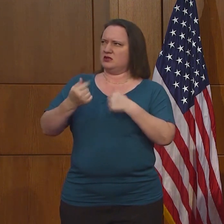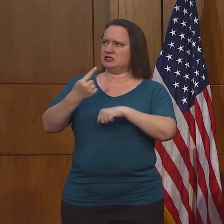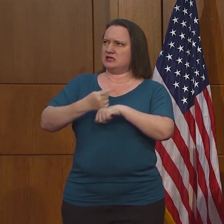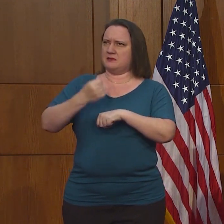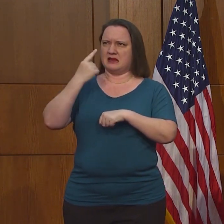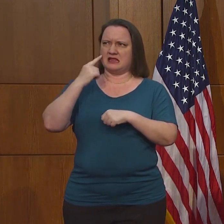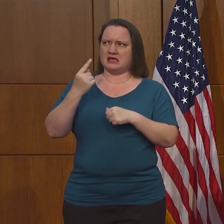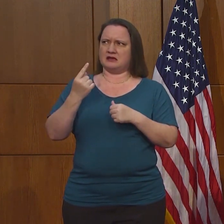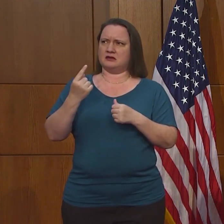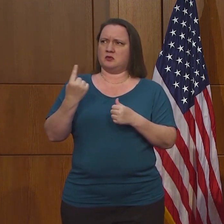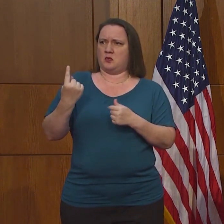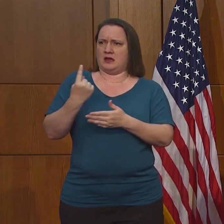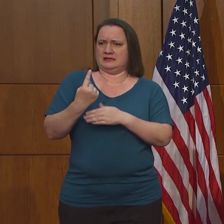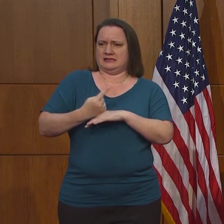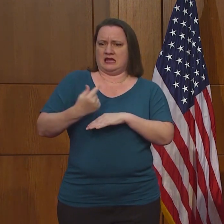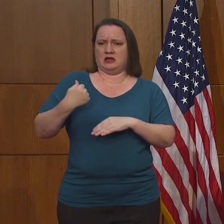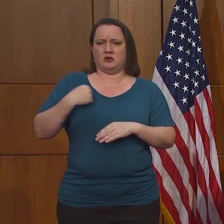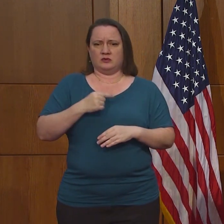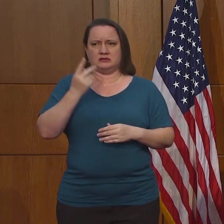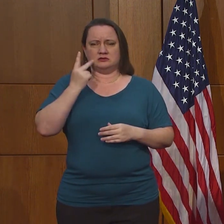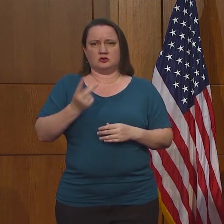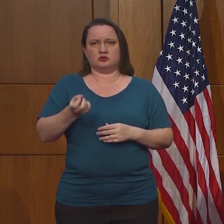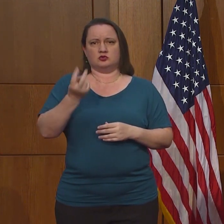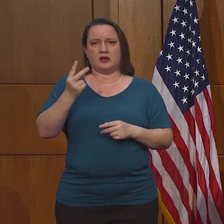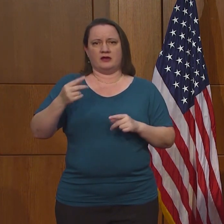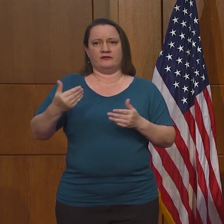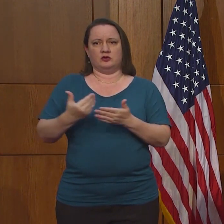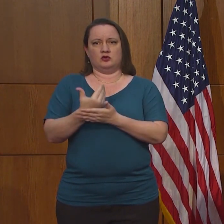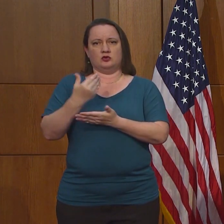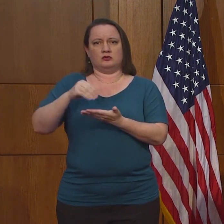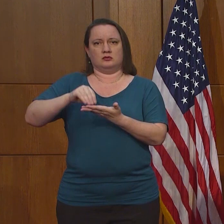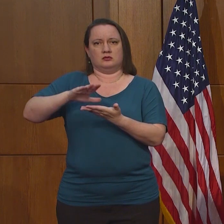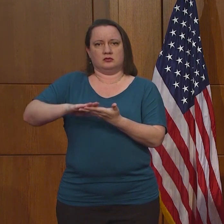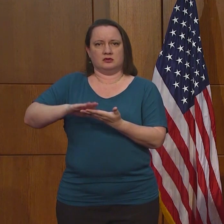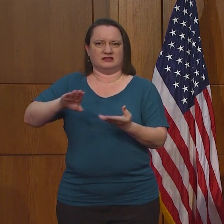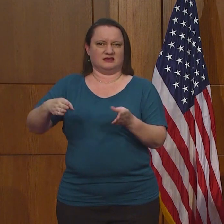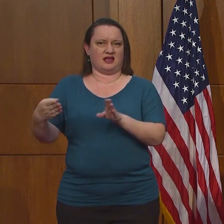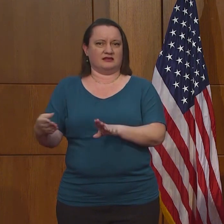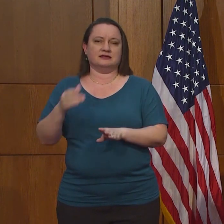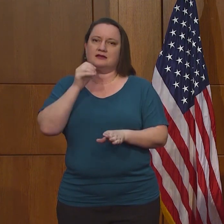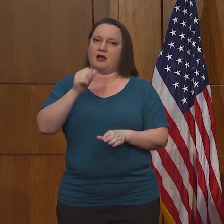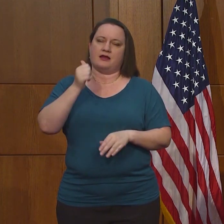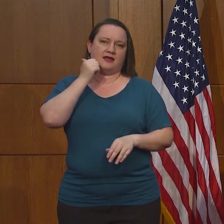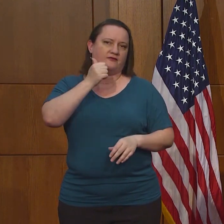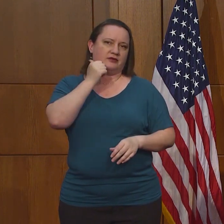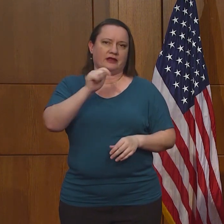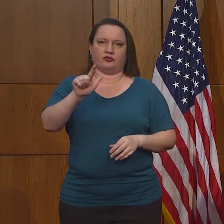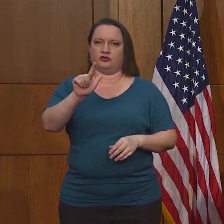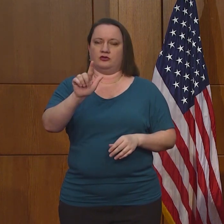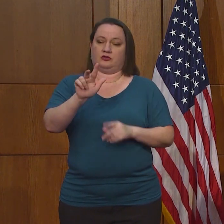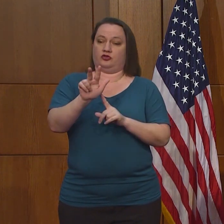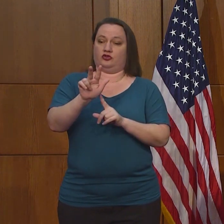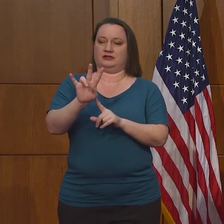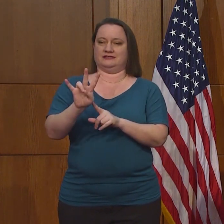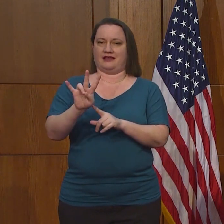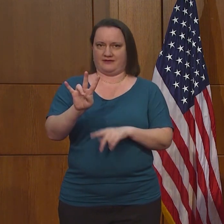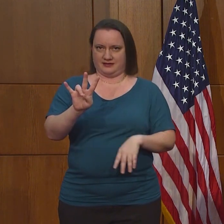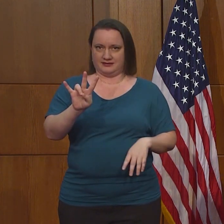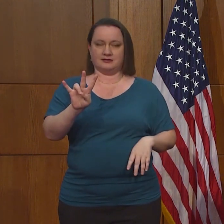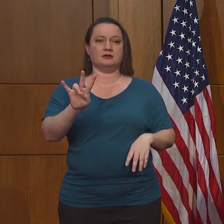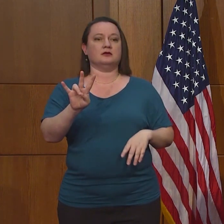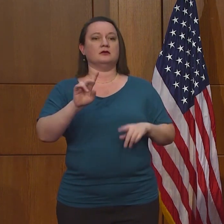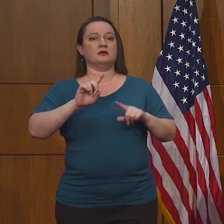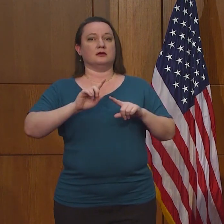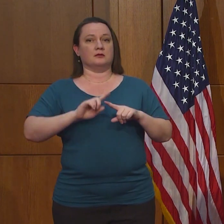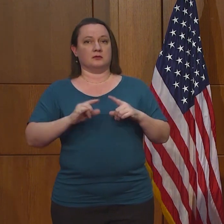personas. Así que no todos los días ha sido el número 37. Pero el hecho de que tuvimos